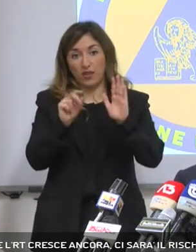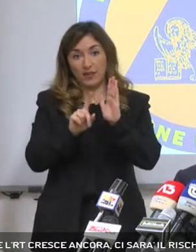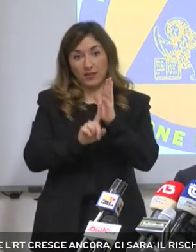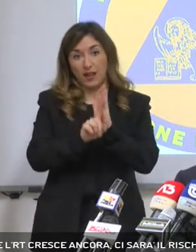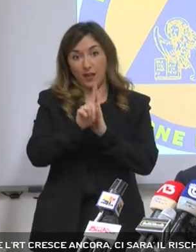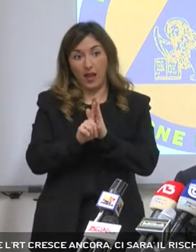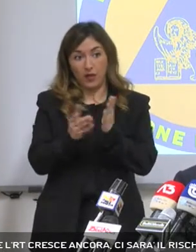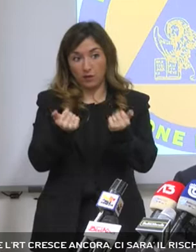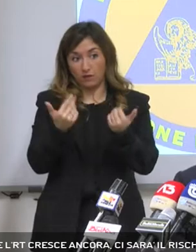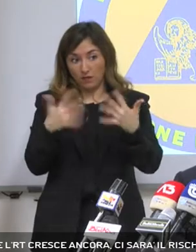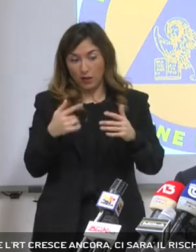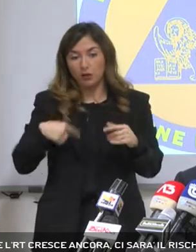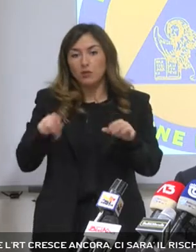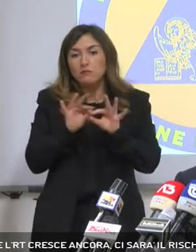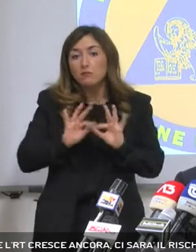noi siamo pronti.